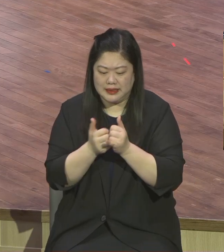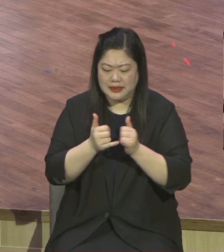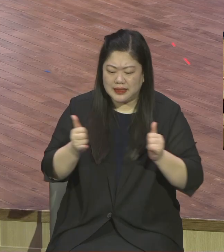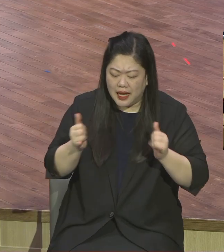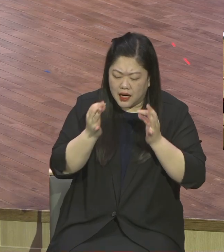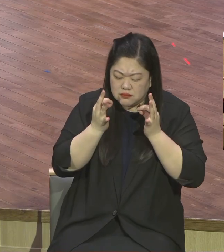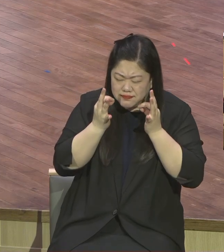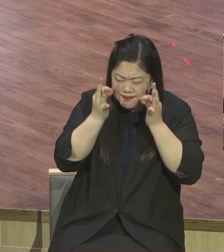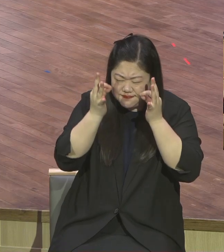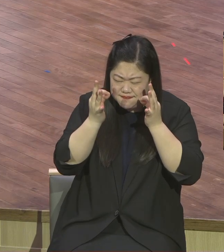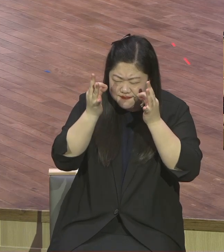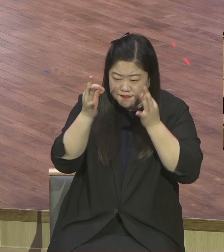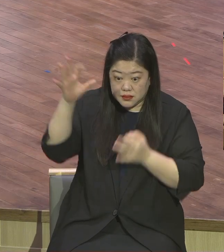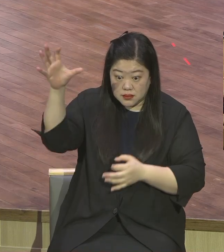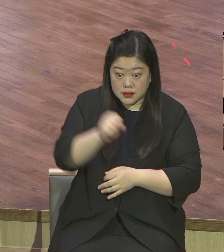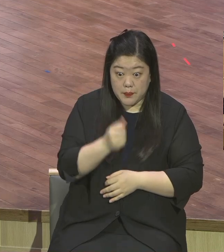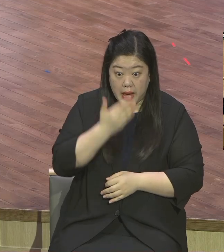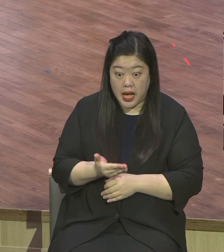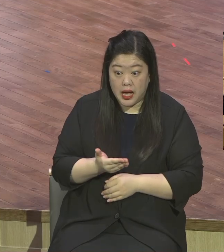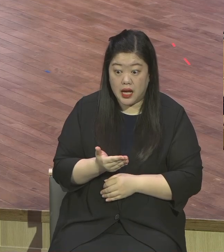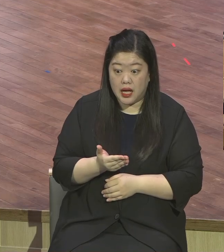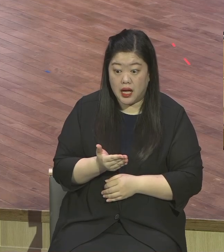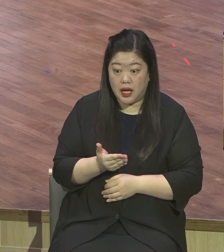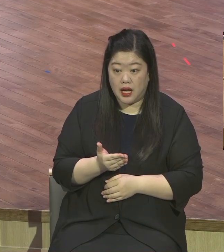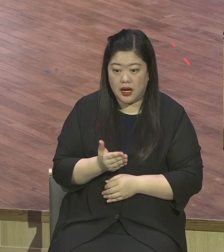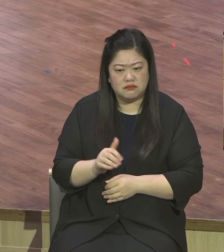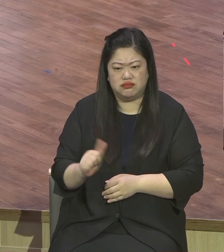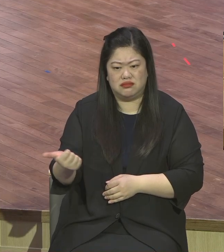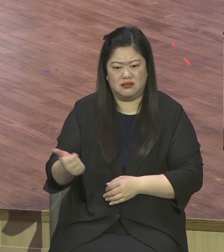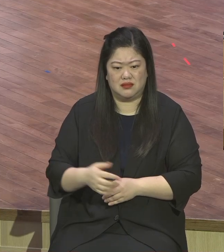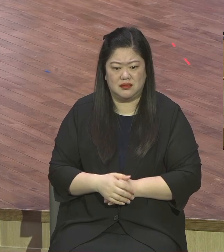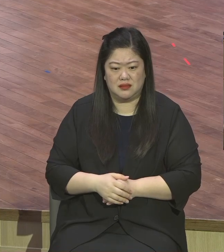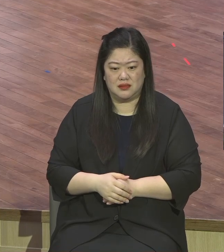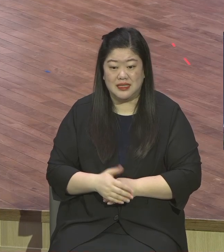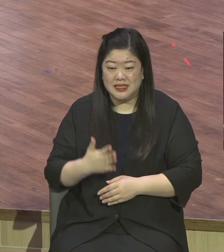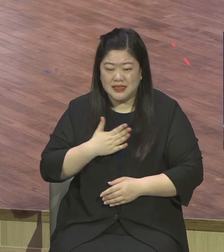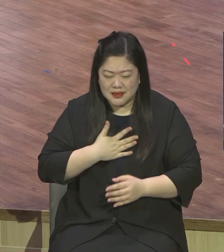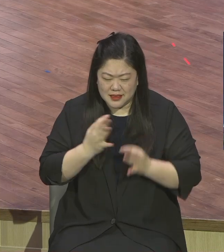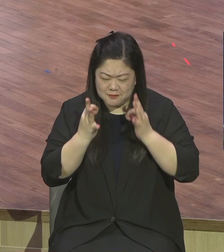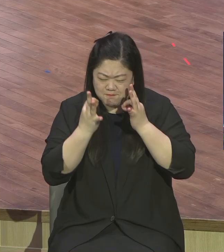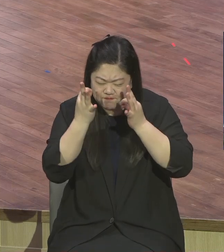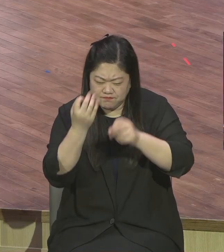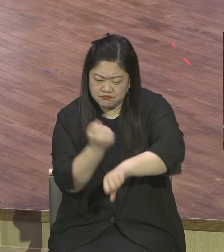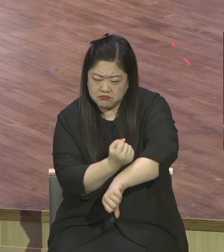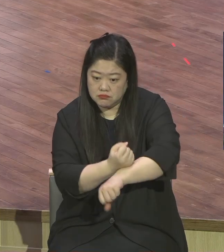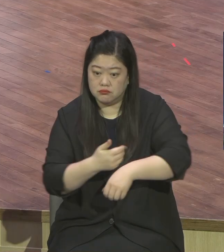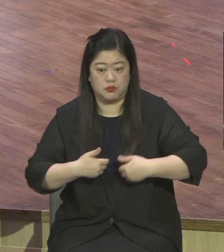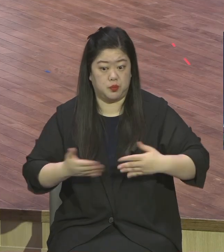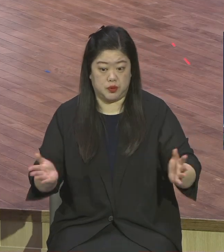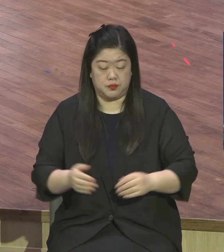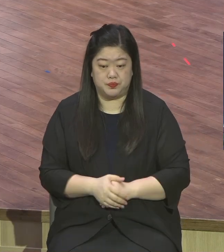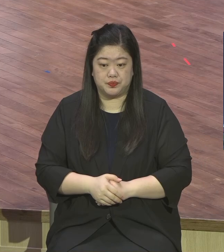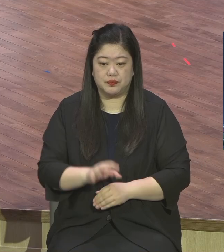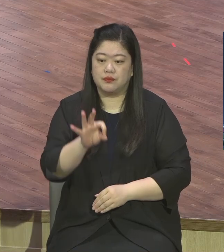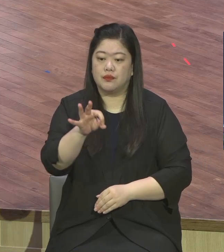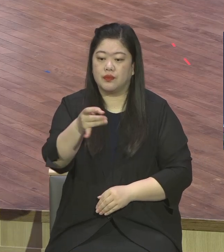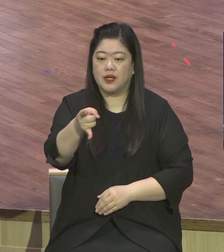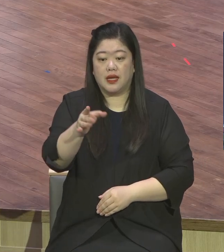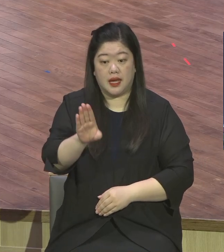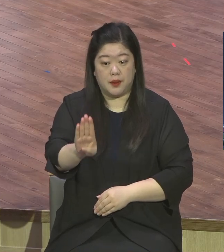노력을 안 돼요. 노력이 필요 없습니다. 에베스 2장 협제를 보면 분명히 말씀하고 있어요. 어떻게